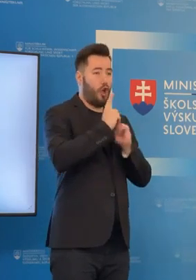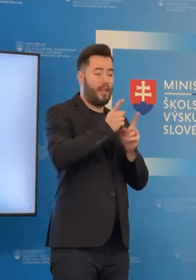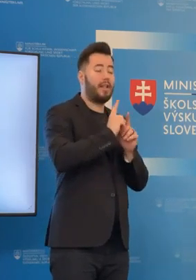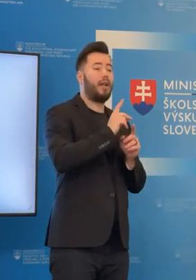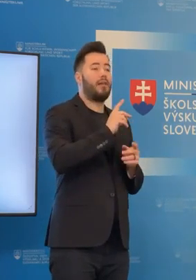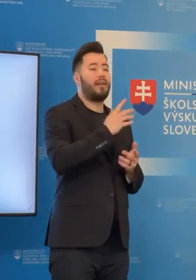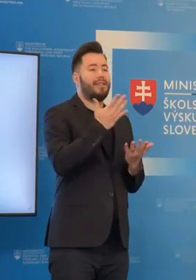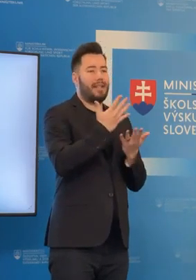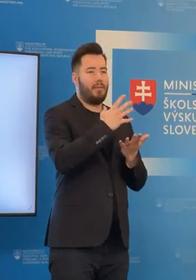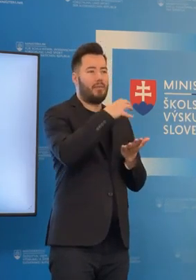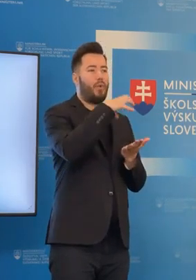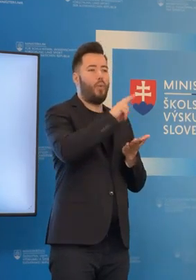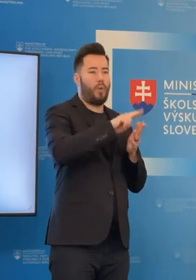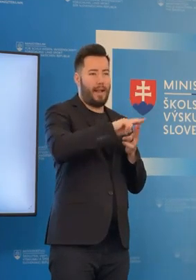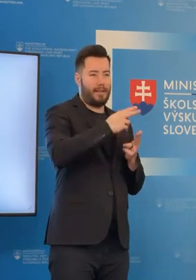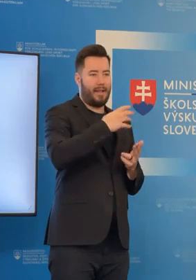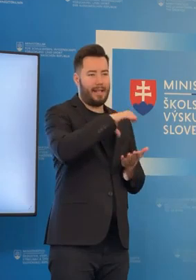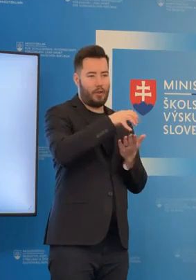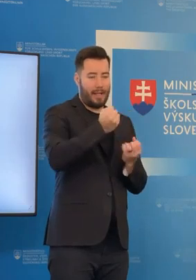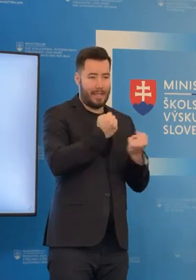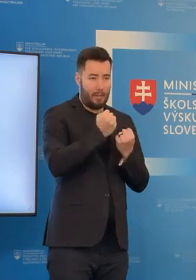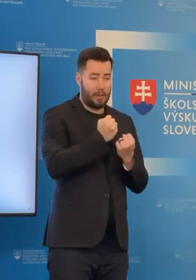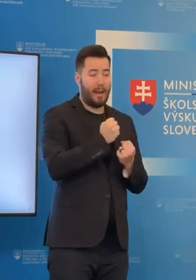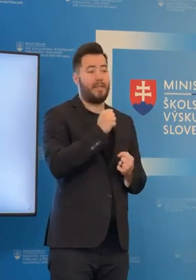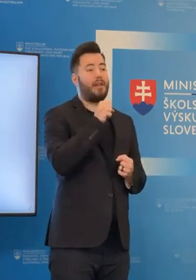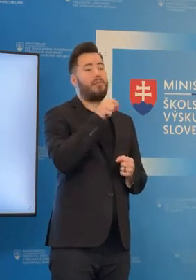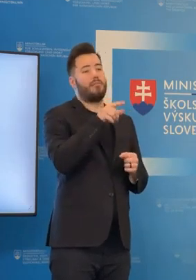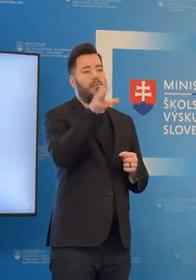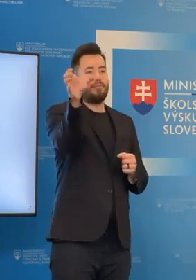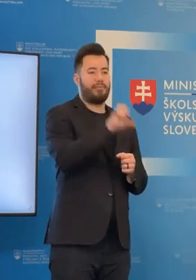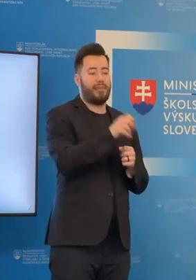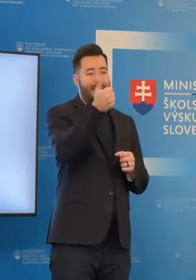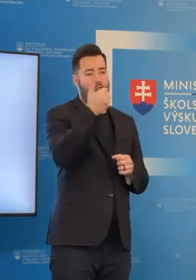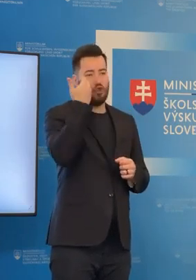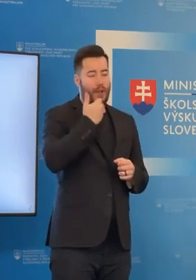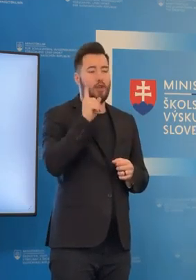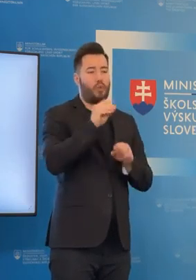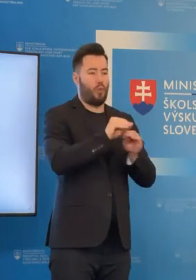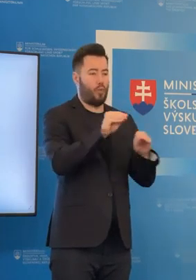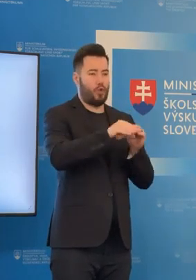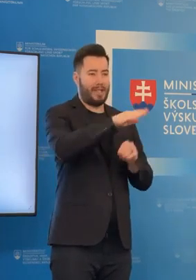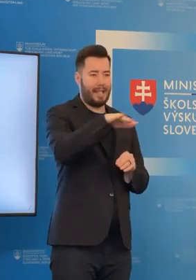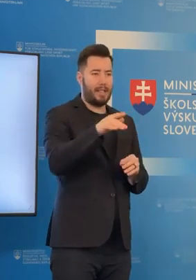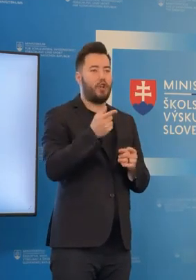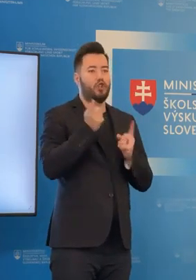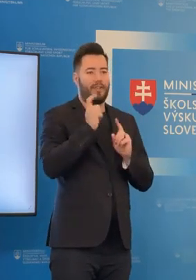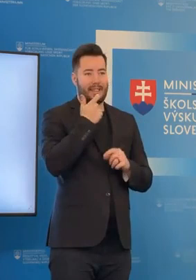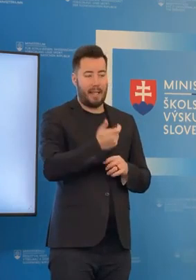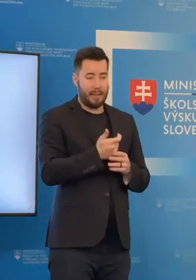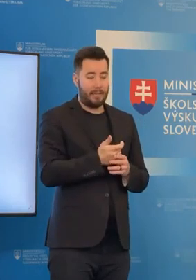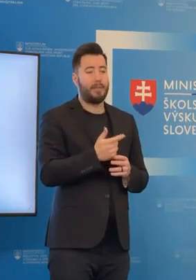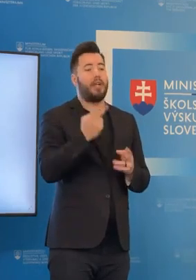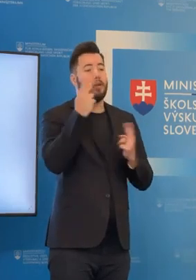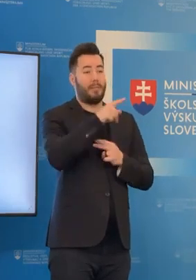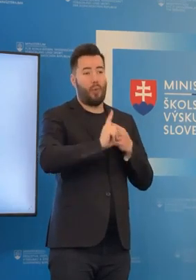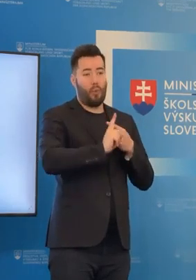určí zamestnanec, ktorý bude deti zo zahraničia vyučovať slovenský jazyk a následne tento kurs Slovenčiny budeme